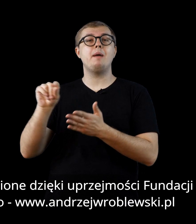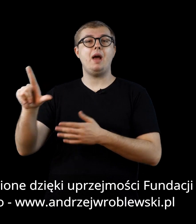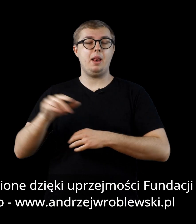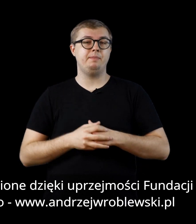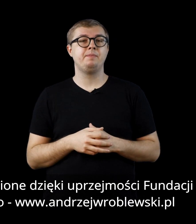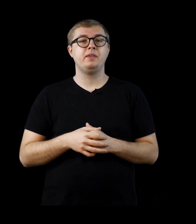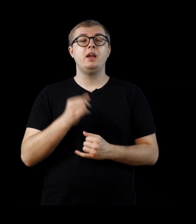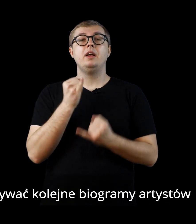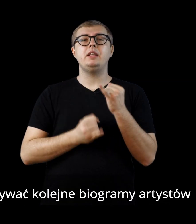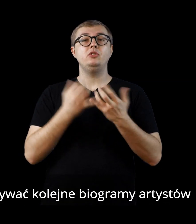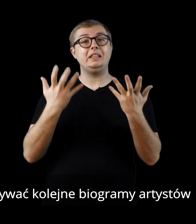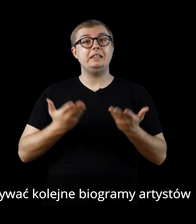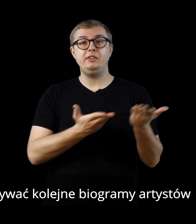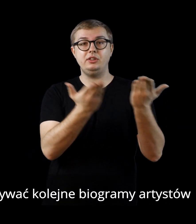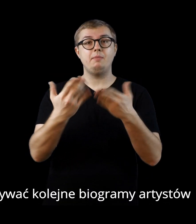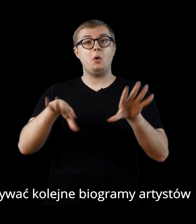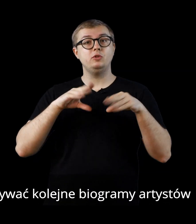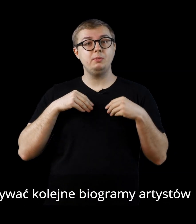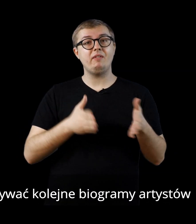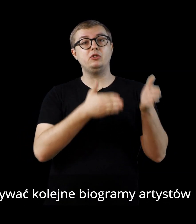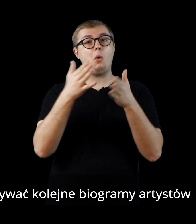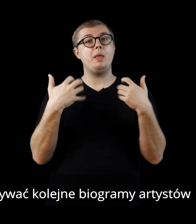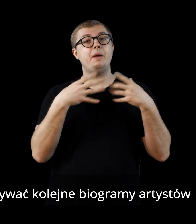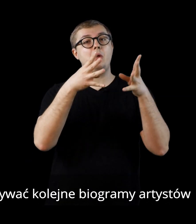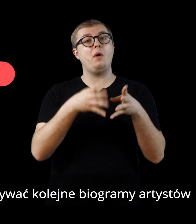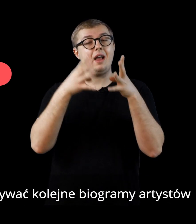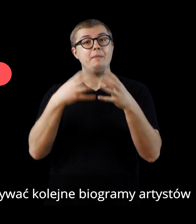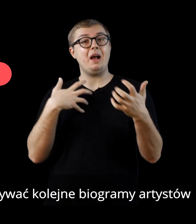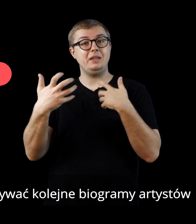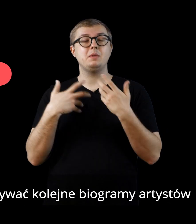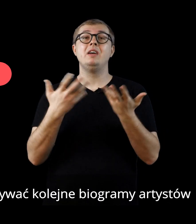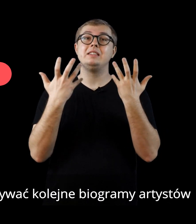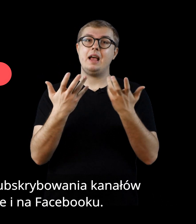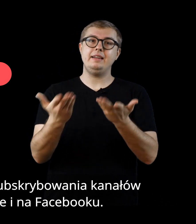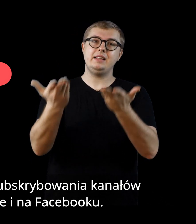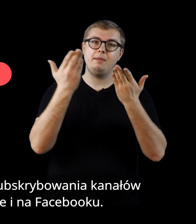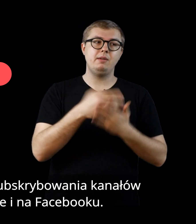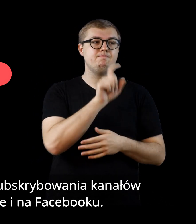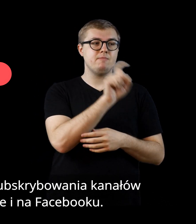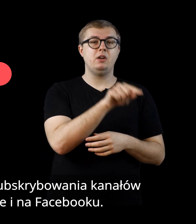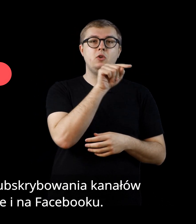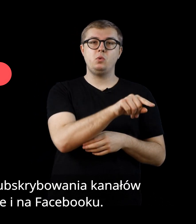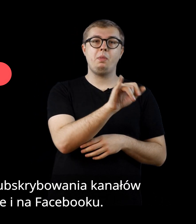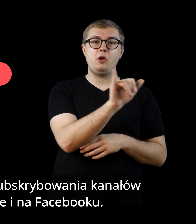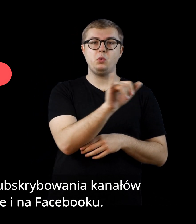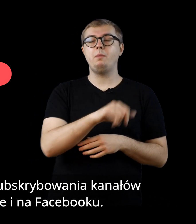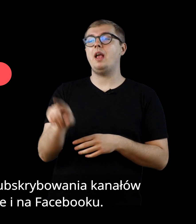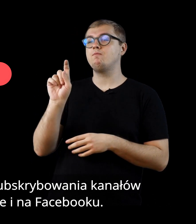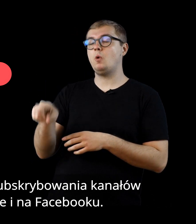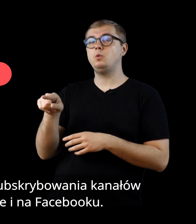Jeżeli chcą Państwo otrzymywać kolejne biogramy artystów, zachęcamy do subskrybowania kanałów na YouTubie